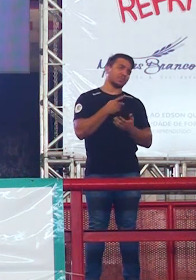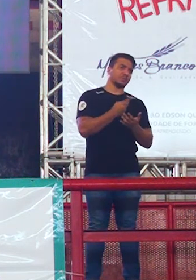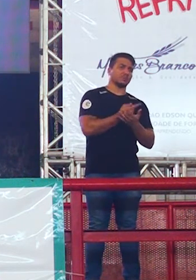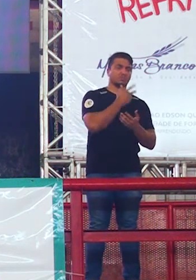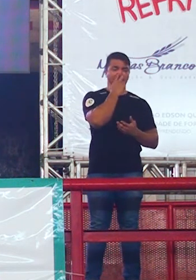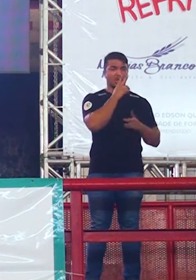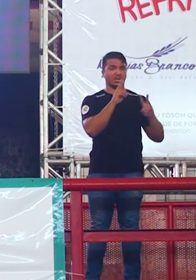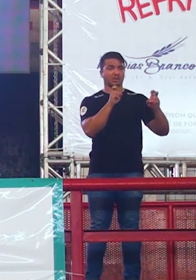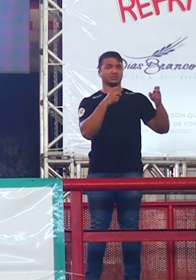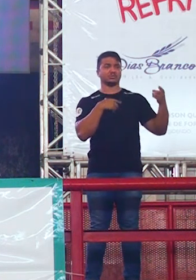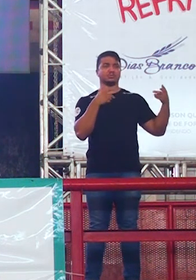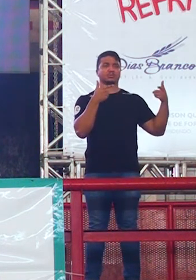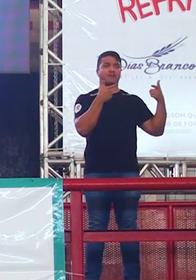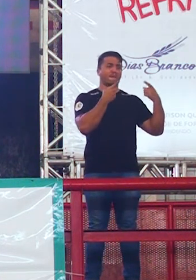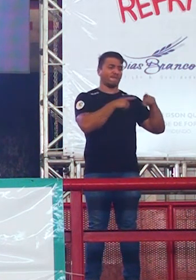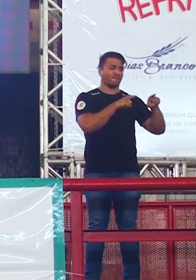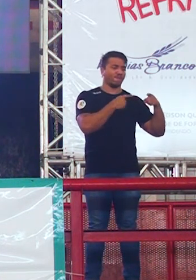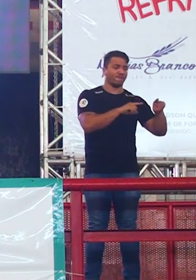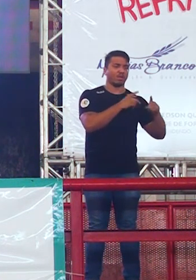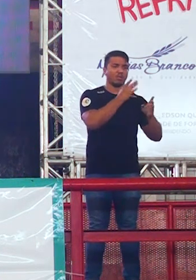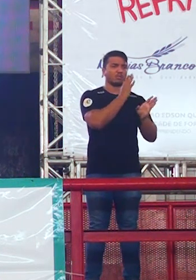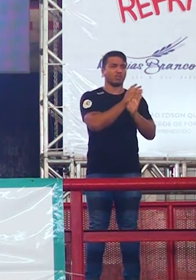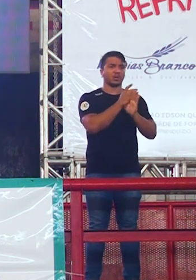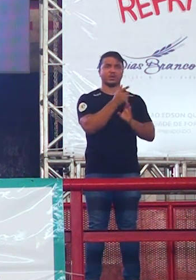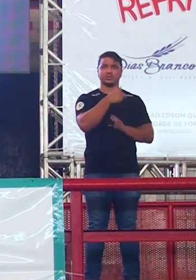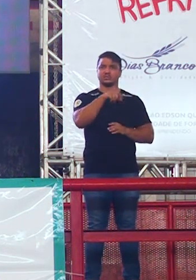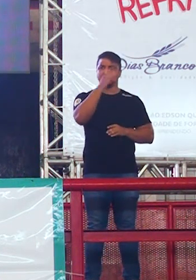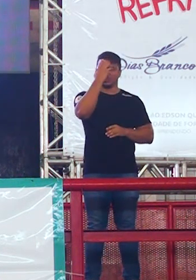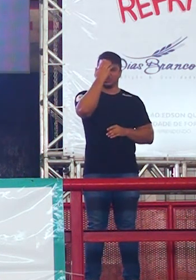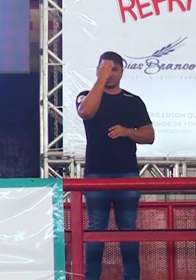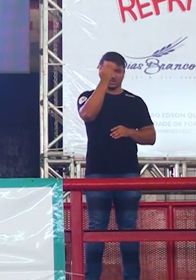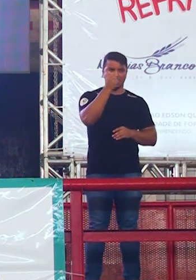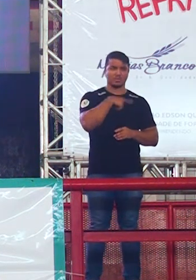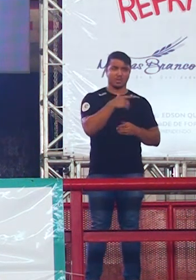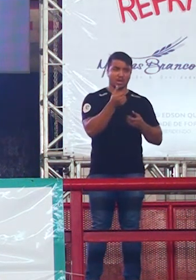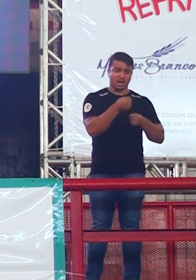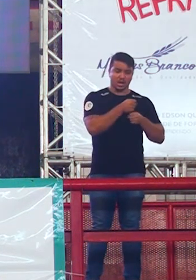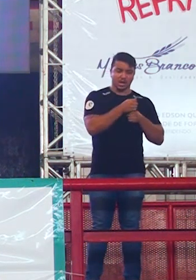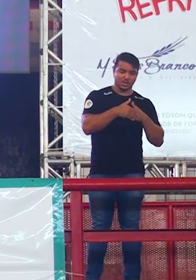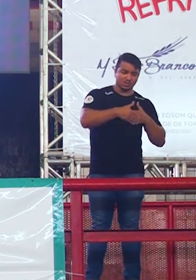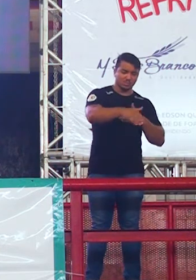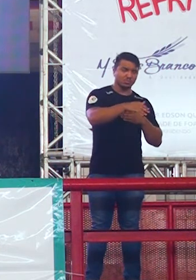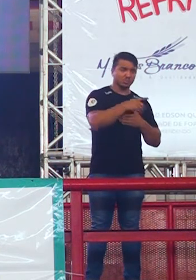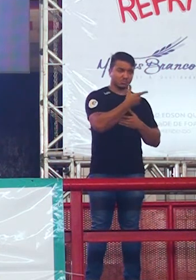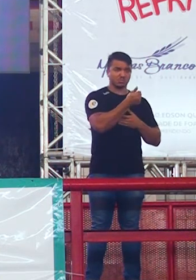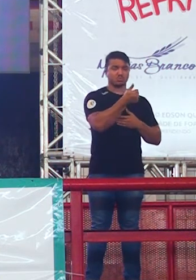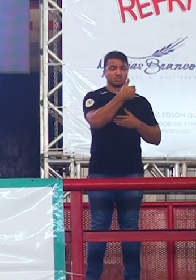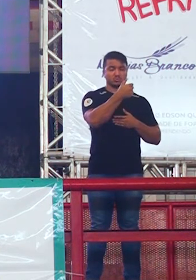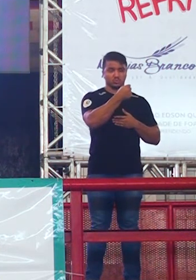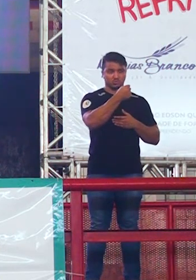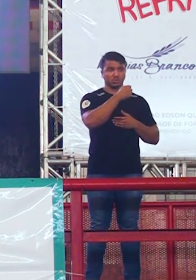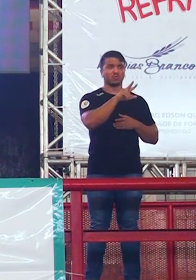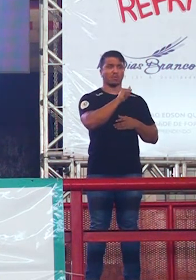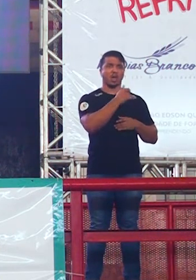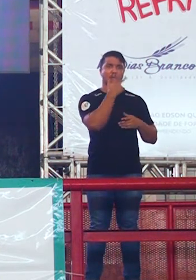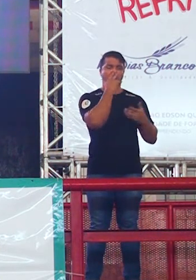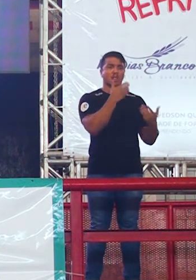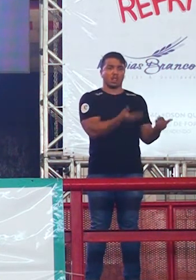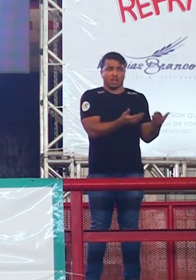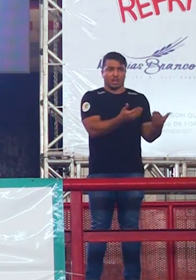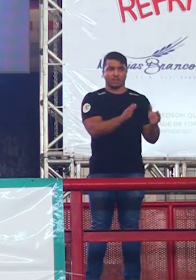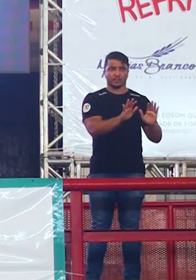criticado o tema do ano passado. Vocês acreditem. Este ano eles vão maneirar. Mas